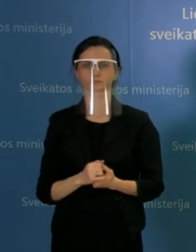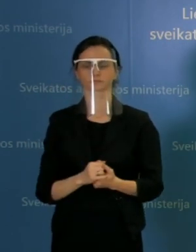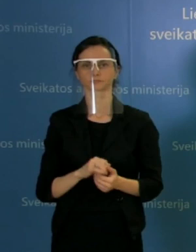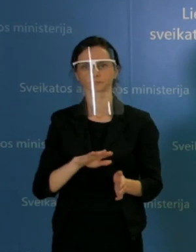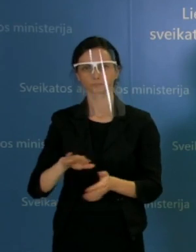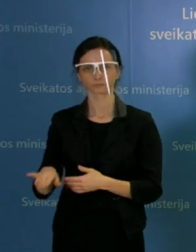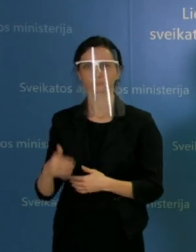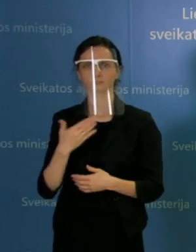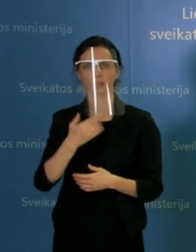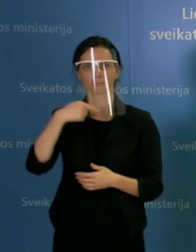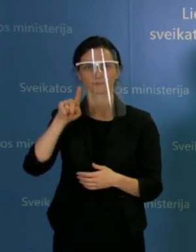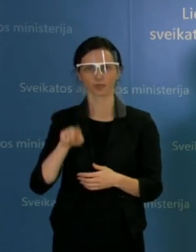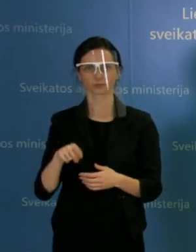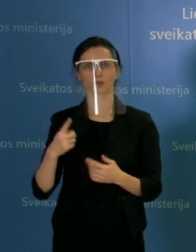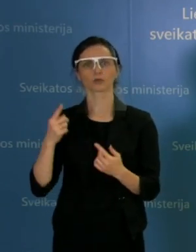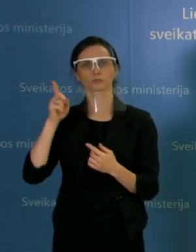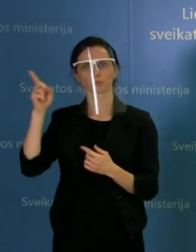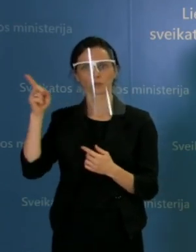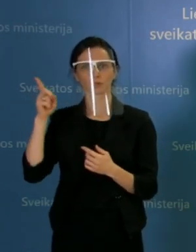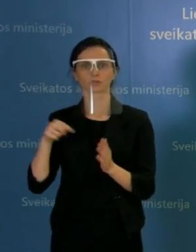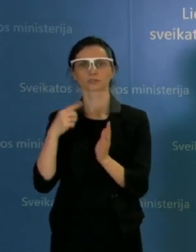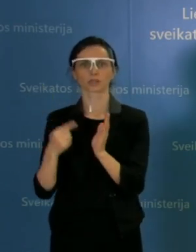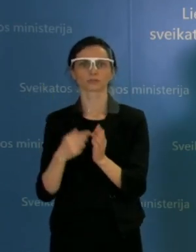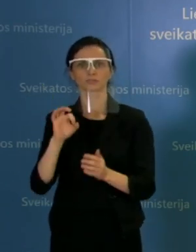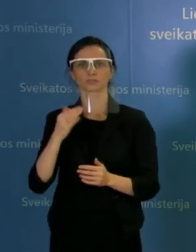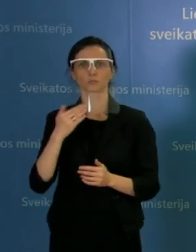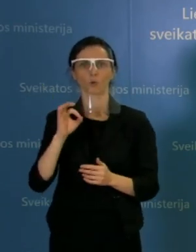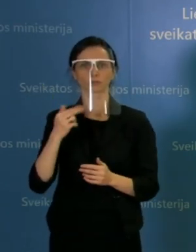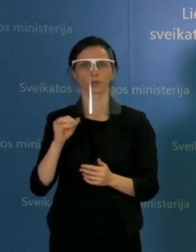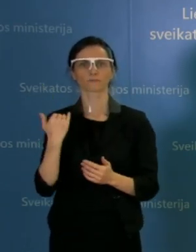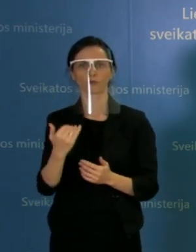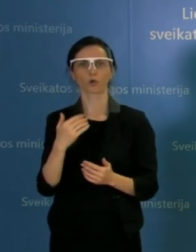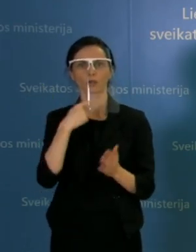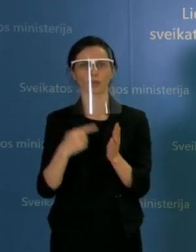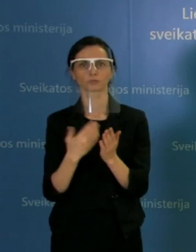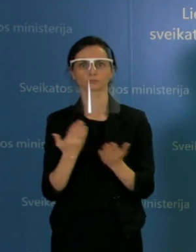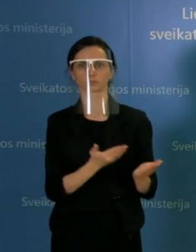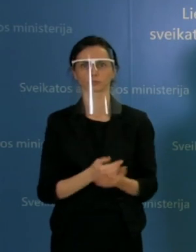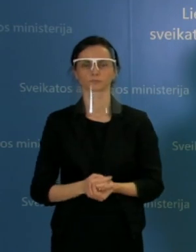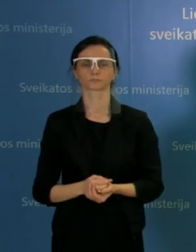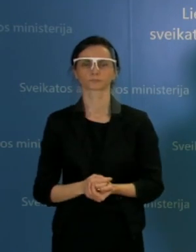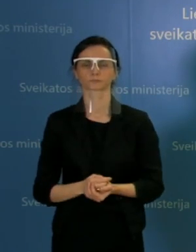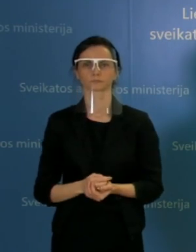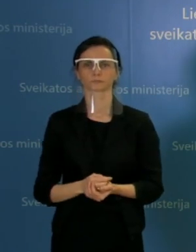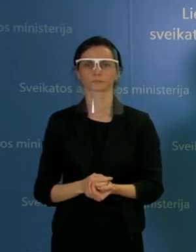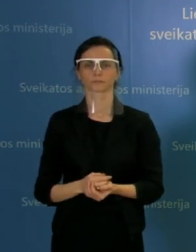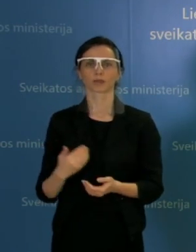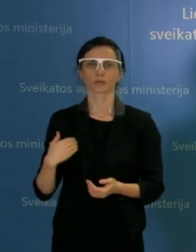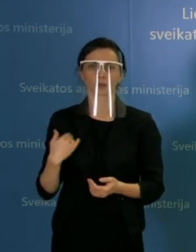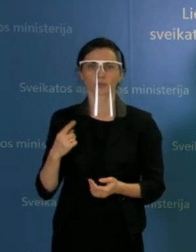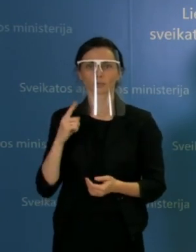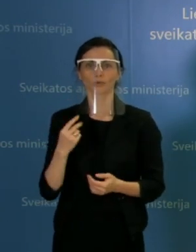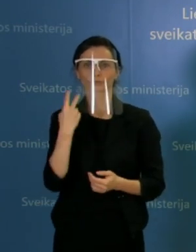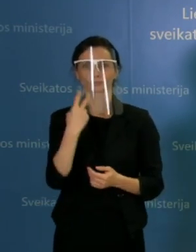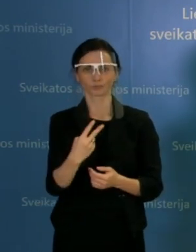kolegės iš šiandien vieno, kuri nuo tolinių būdų. Labadienas, Simona, ir jūsų klausimas. Reikia gal galima du klausimus